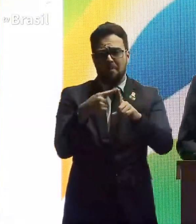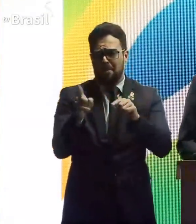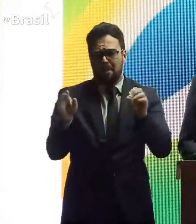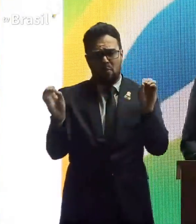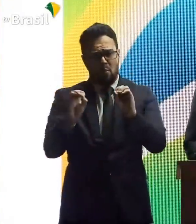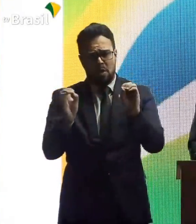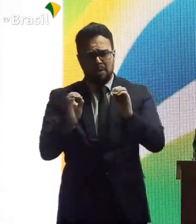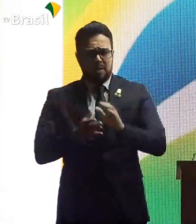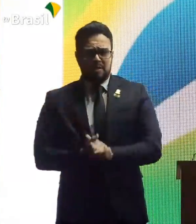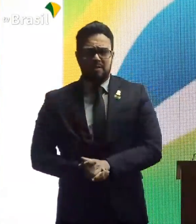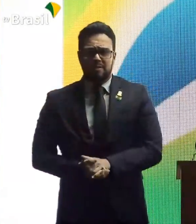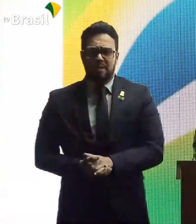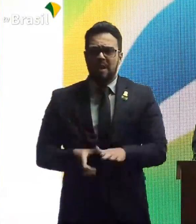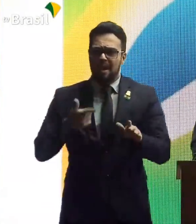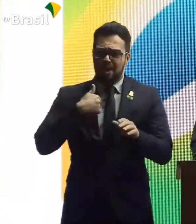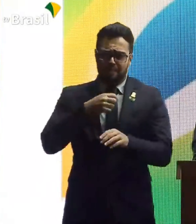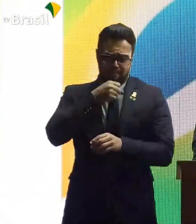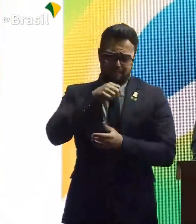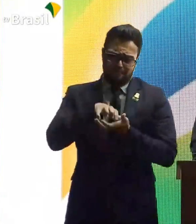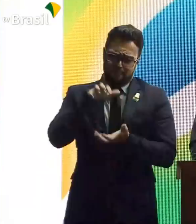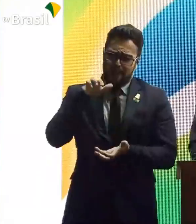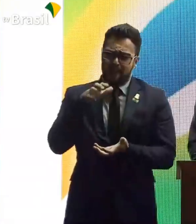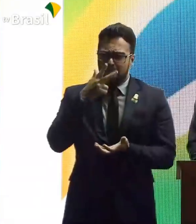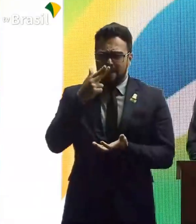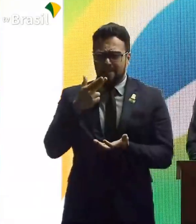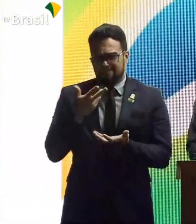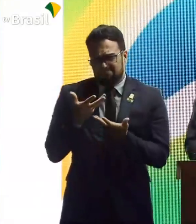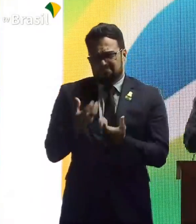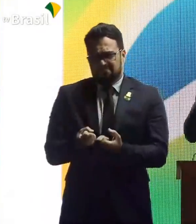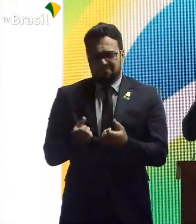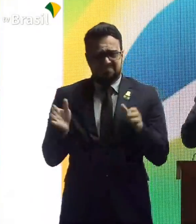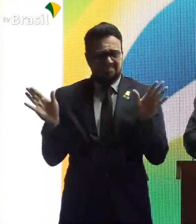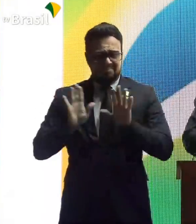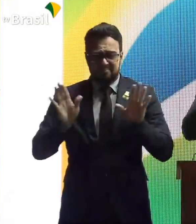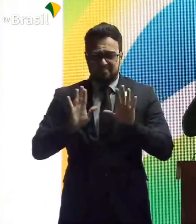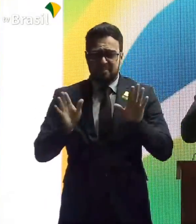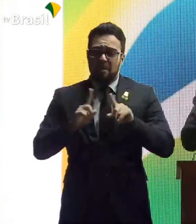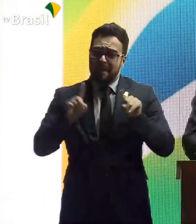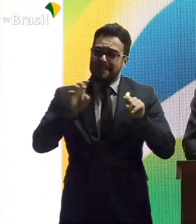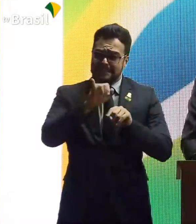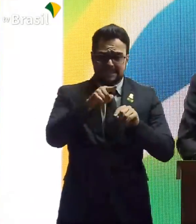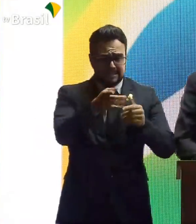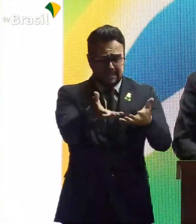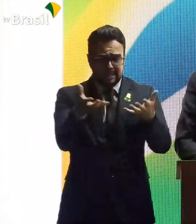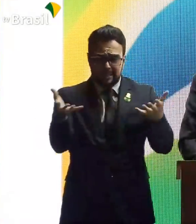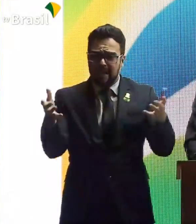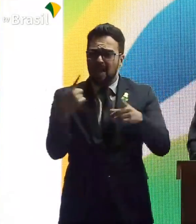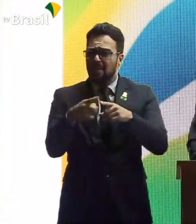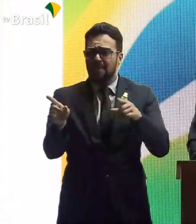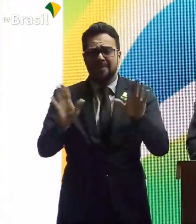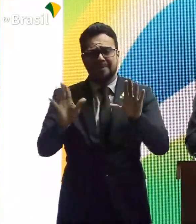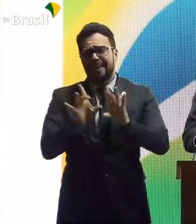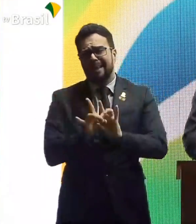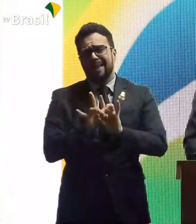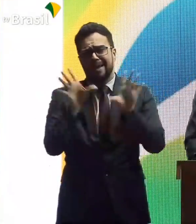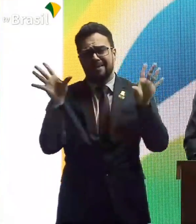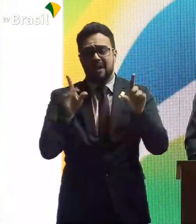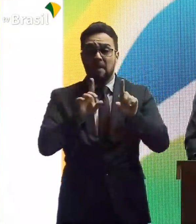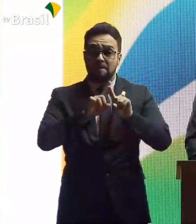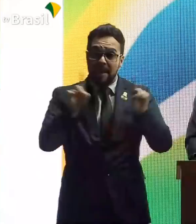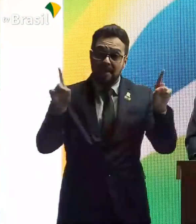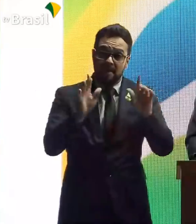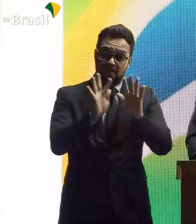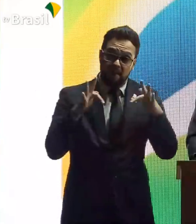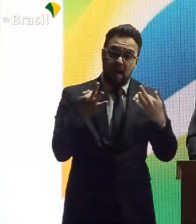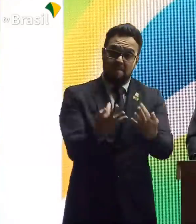Depois de velho, eu não vou adotar essa prática mais aqui. Mas quem quiser ter, vai ter. Sem problema nenhum. Mas a família,